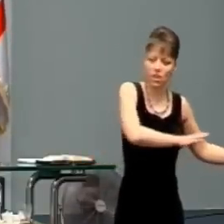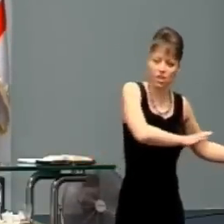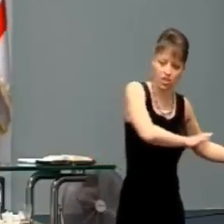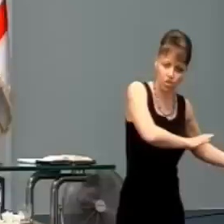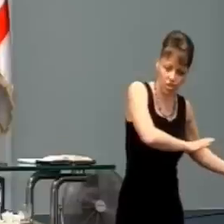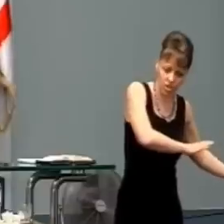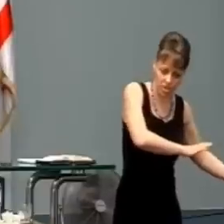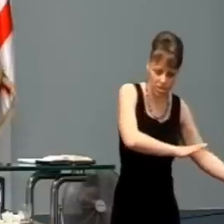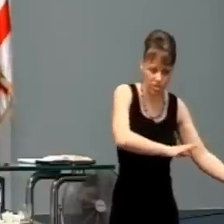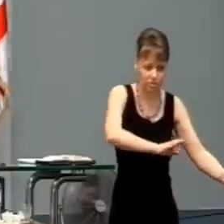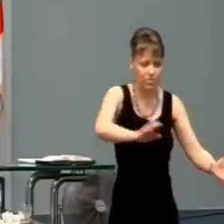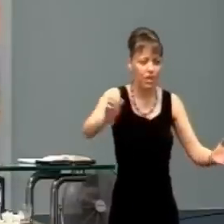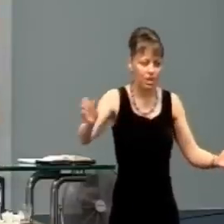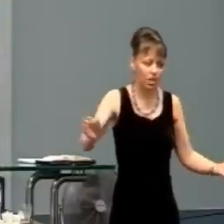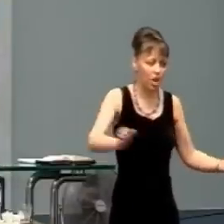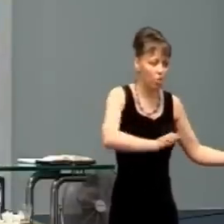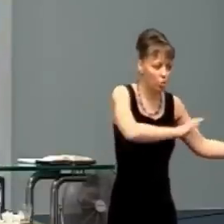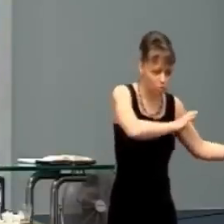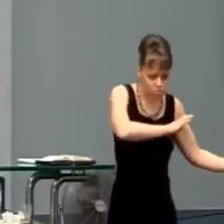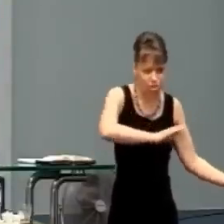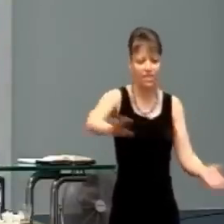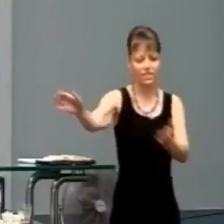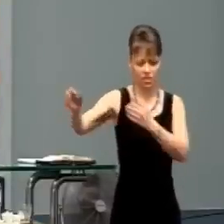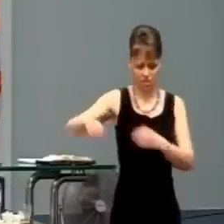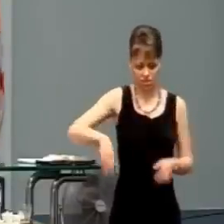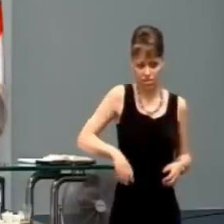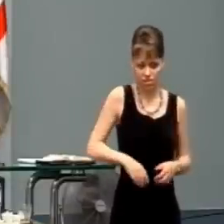Že ju vyhodila cez predné sklo a